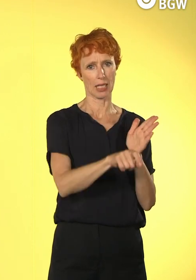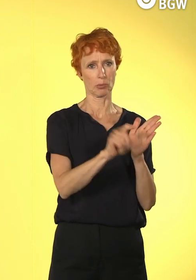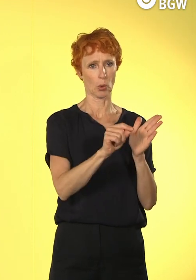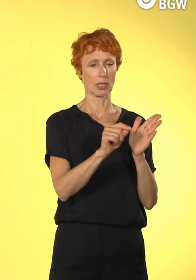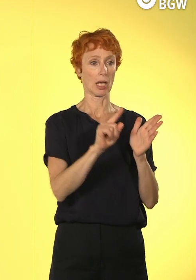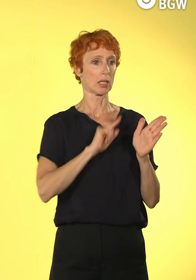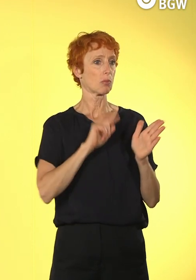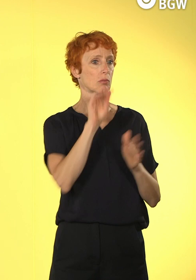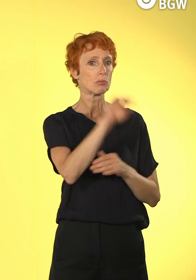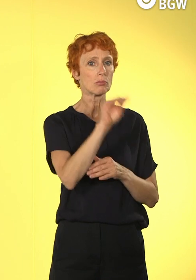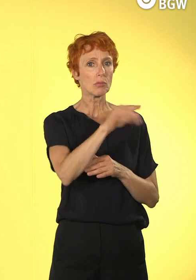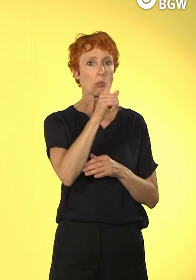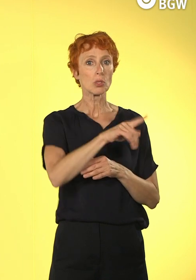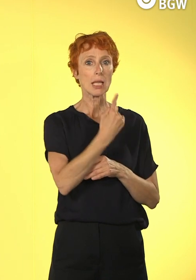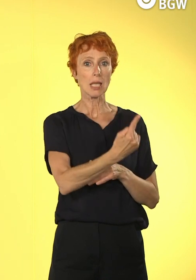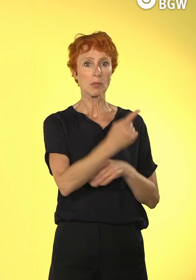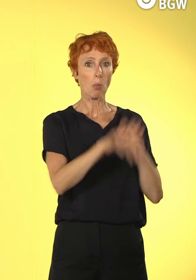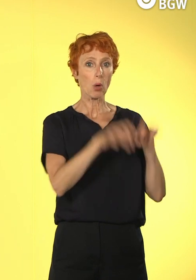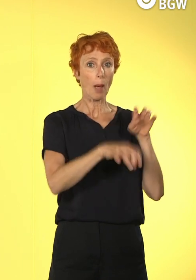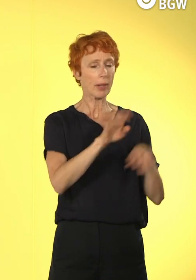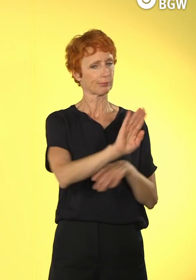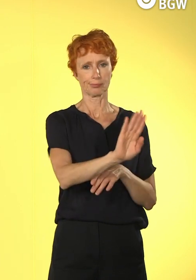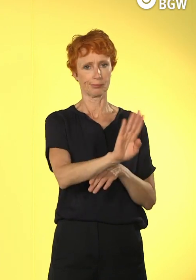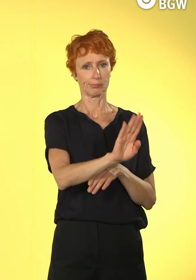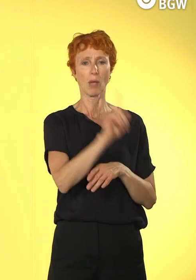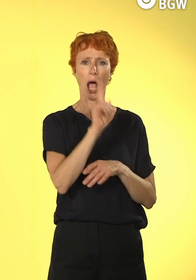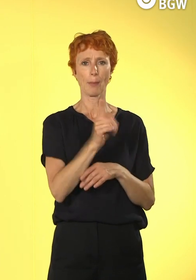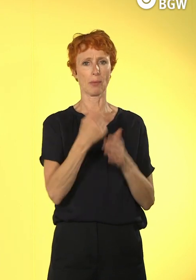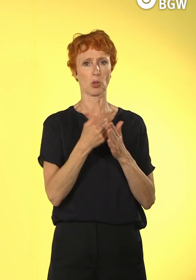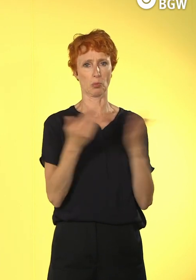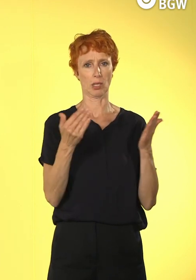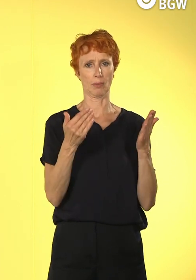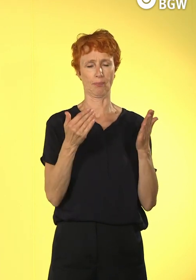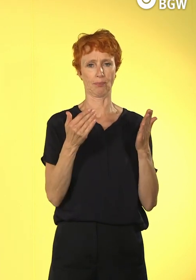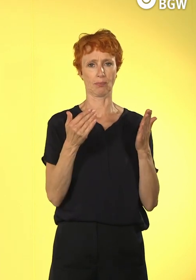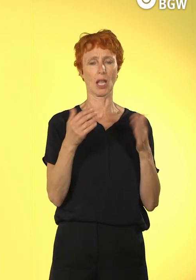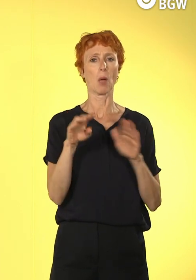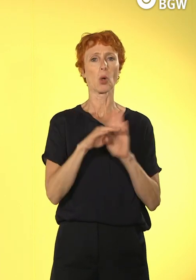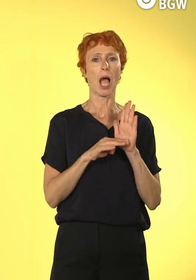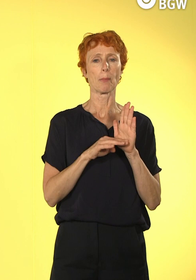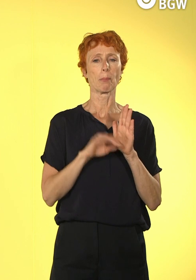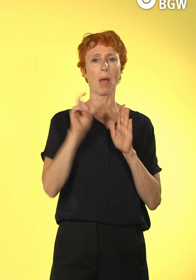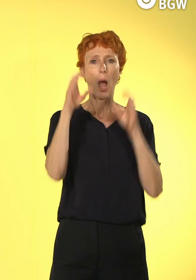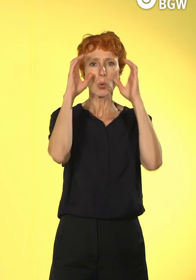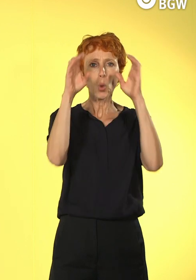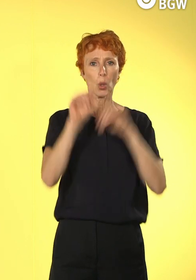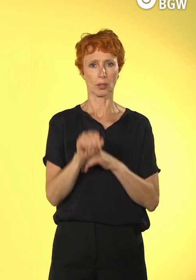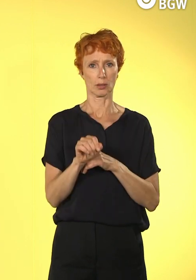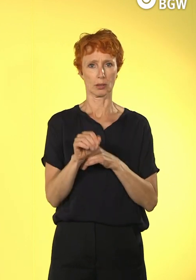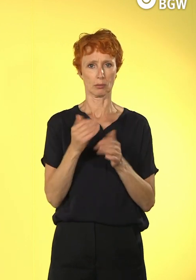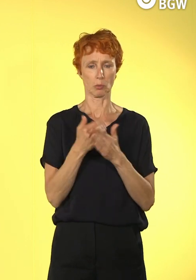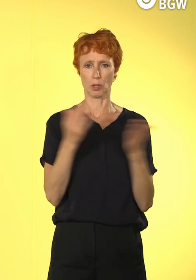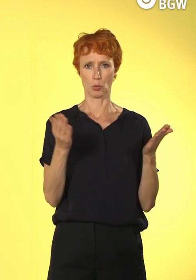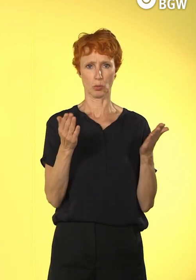dass die alles programmieren müssen und so weiter. Aber dass jeder mit Outlook zurechtkommt, das fordere ich ein. Das gehört für mich auch zum